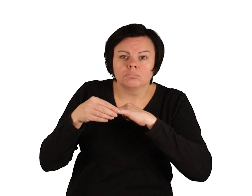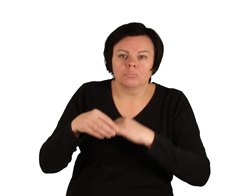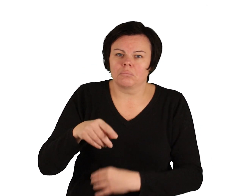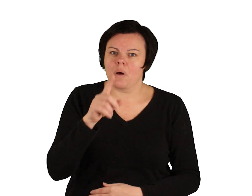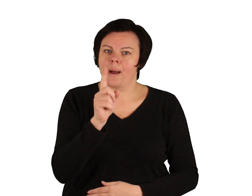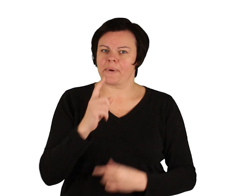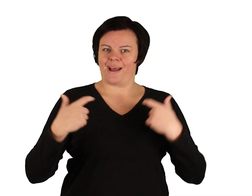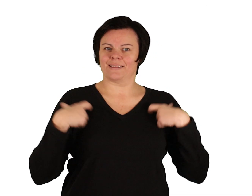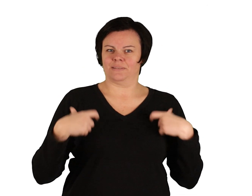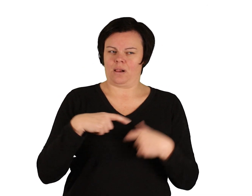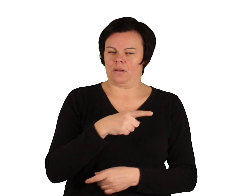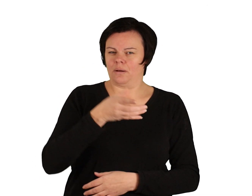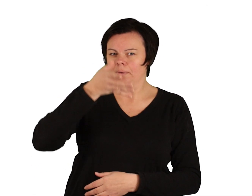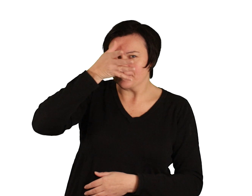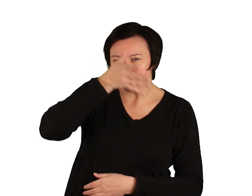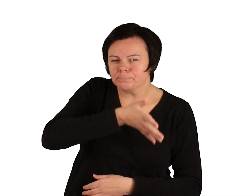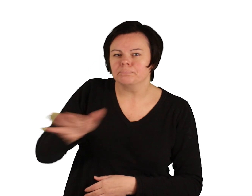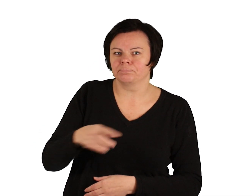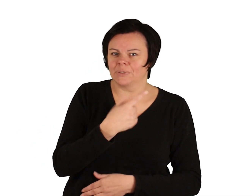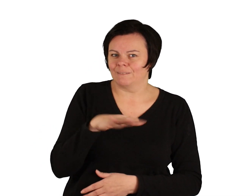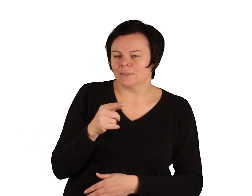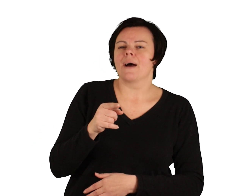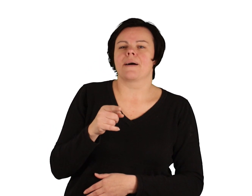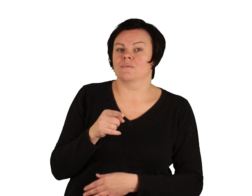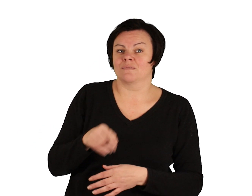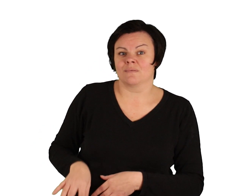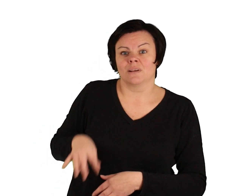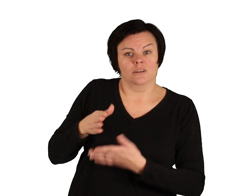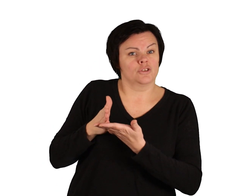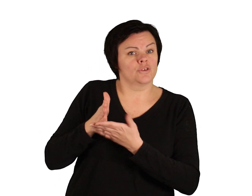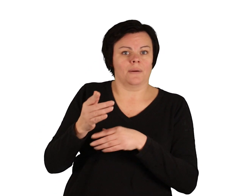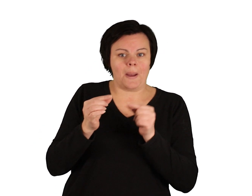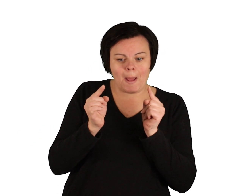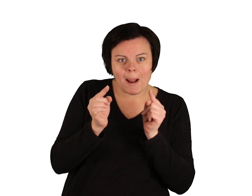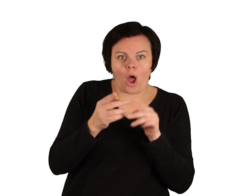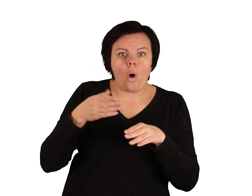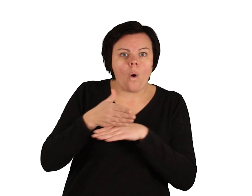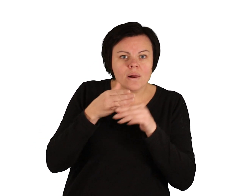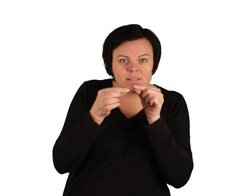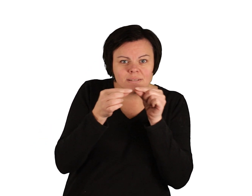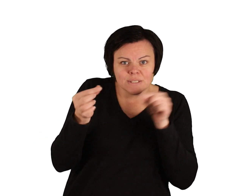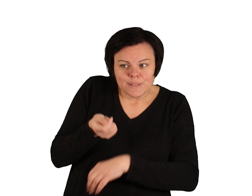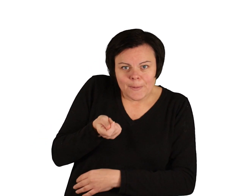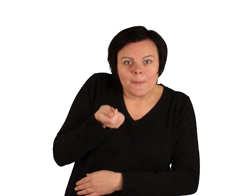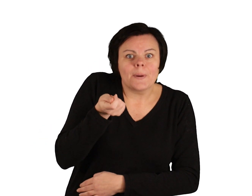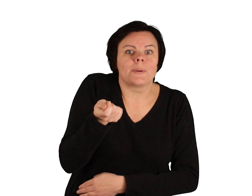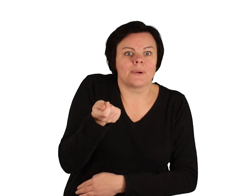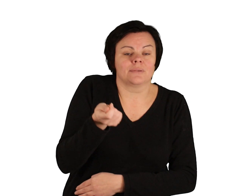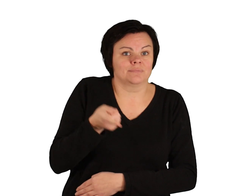stets ein kleines Hölzchen aus den Gitterstäben. Da die Alte nur noch schwache Augen hatte, erkannte sie den Betrug nicht.